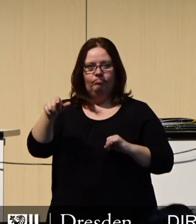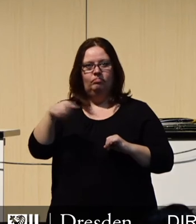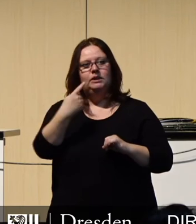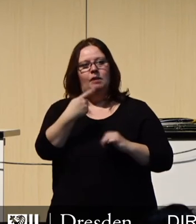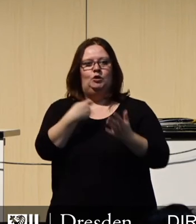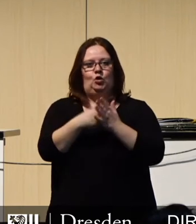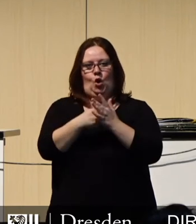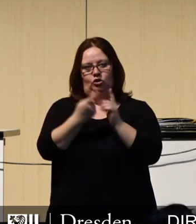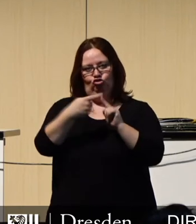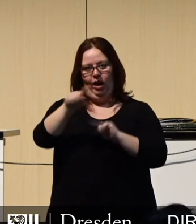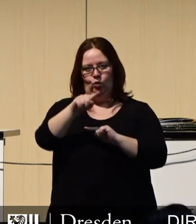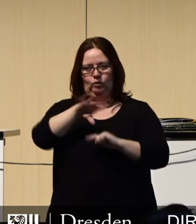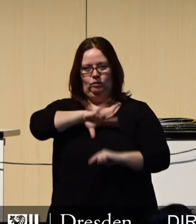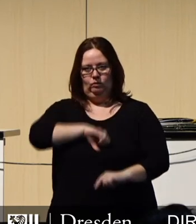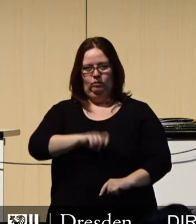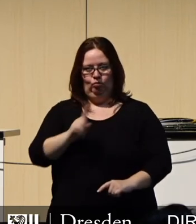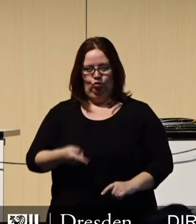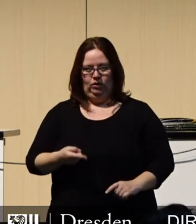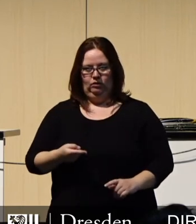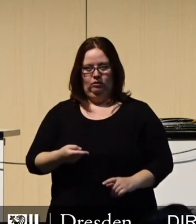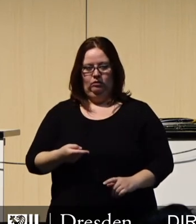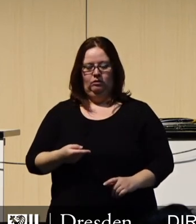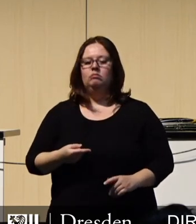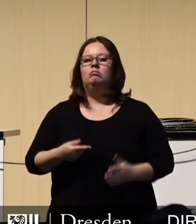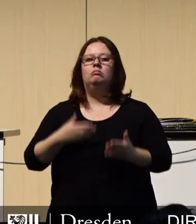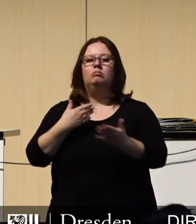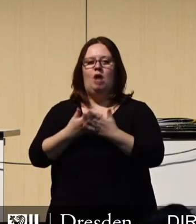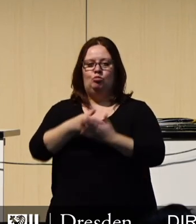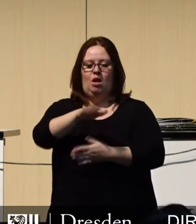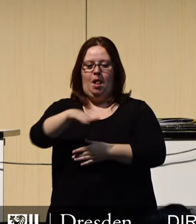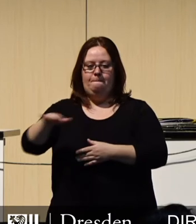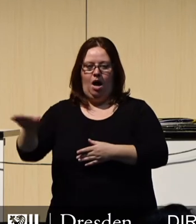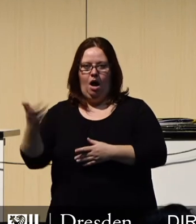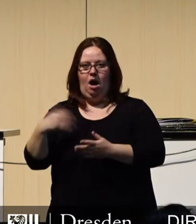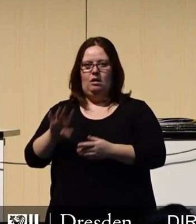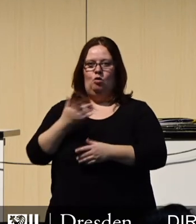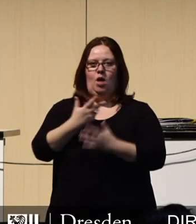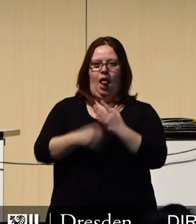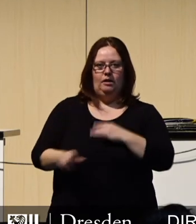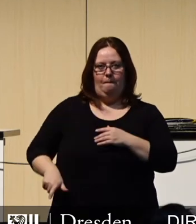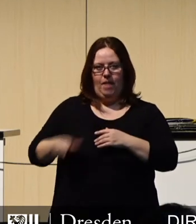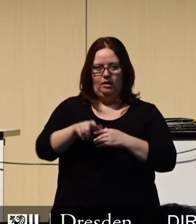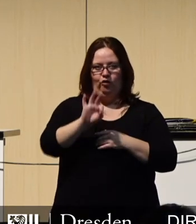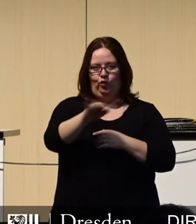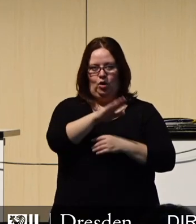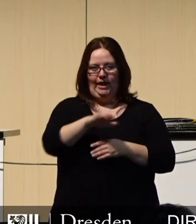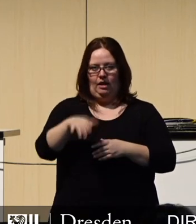Kostensteigerungen zu tragen. Dies betrifft insbesondere die Parkgebühren und den Elternbeitrag in den Kitas.